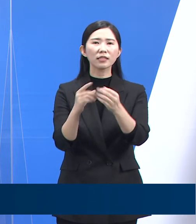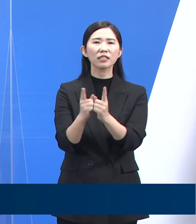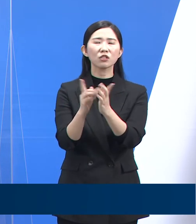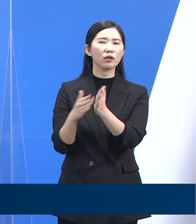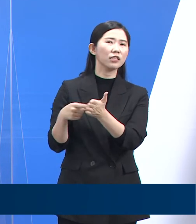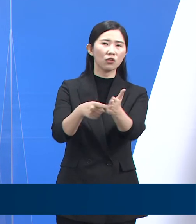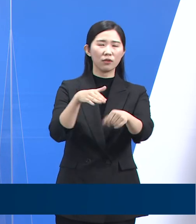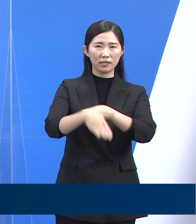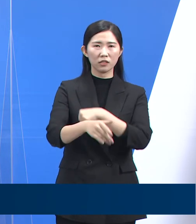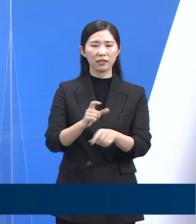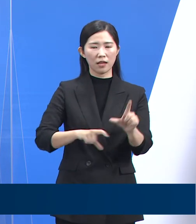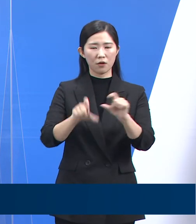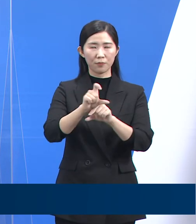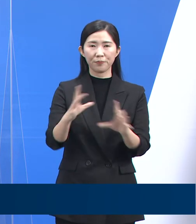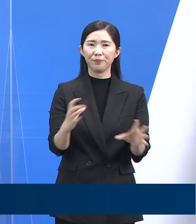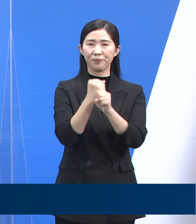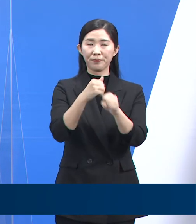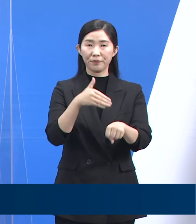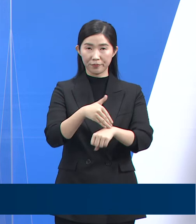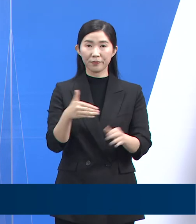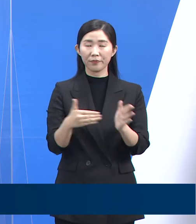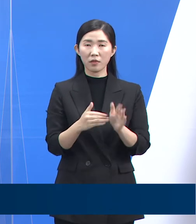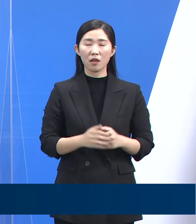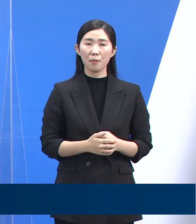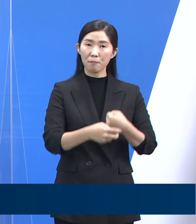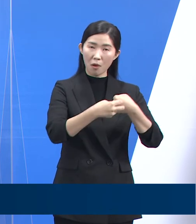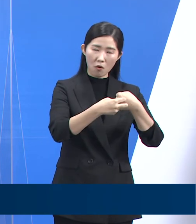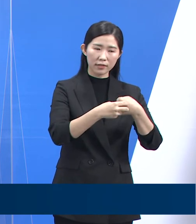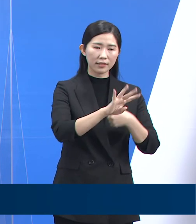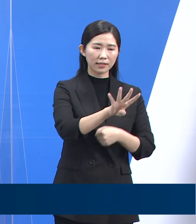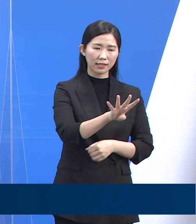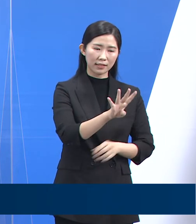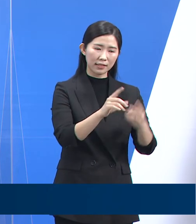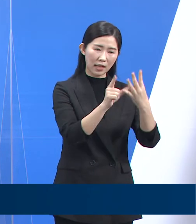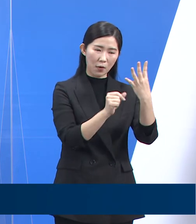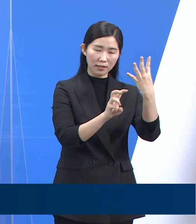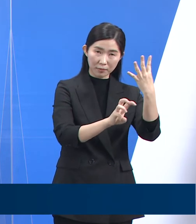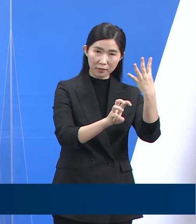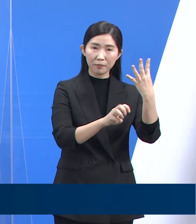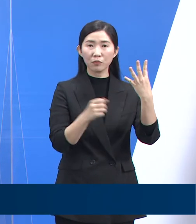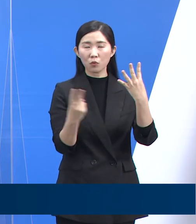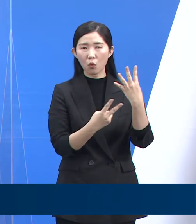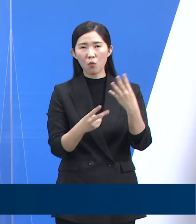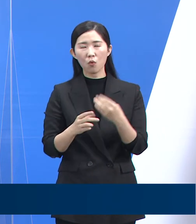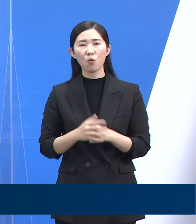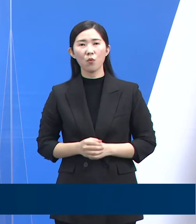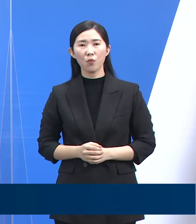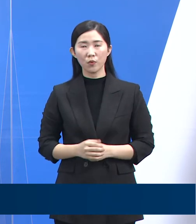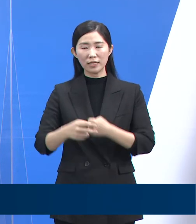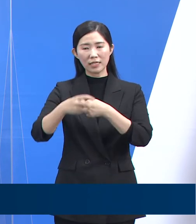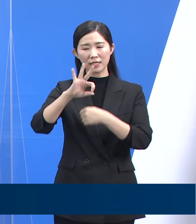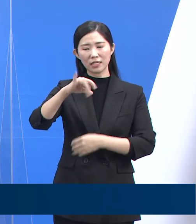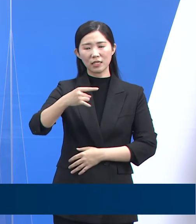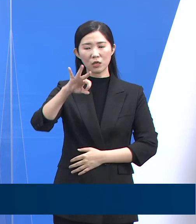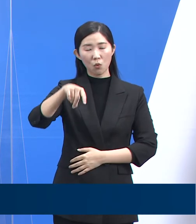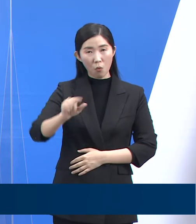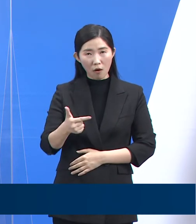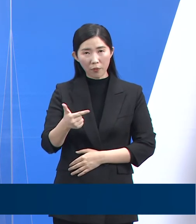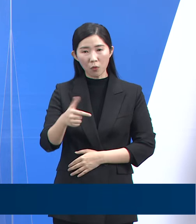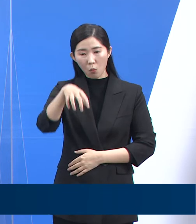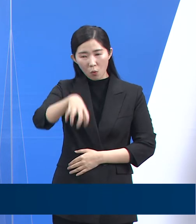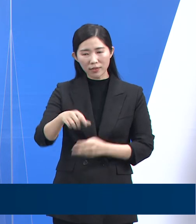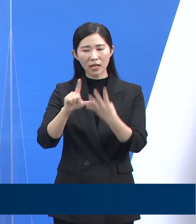병원급 의료기관은 3월 30일, 의원급 의료기관은 4월 4일부터 심평원을 통해 신청받고 있으며 도내 재택치료